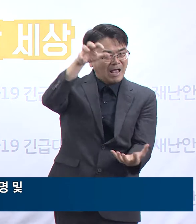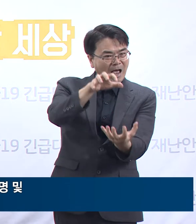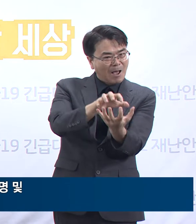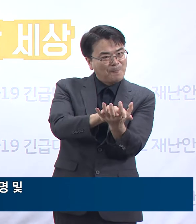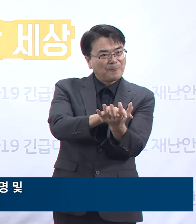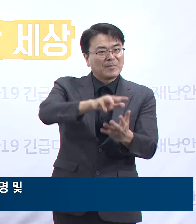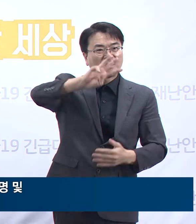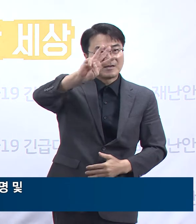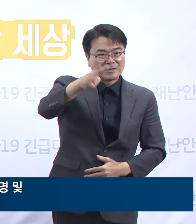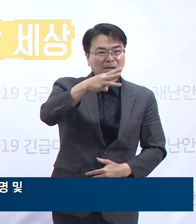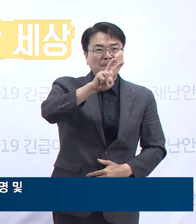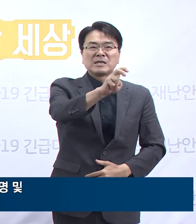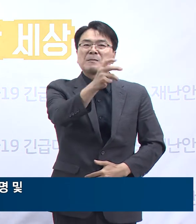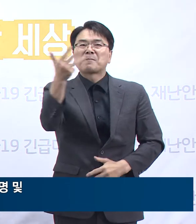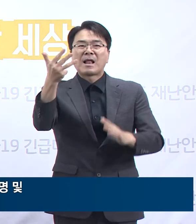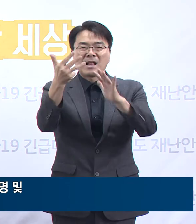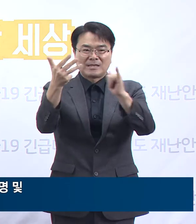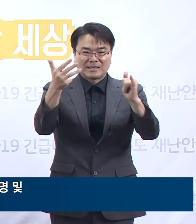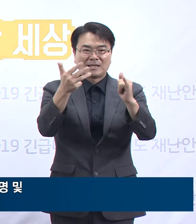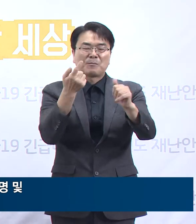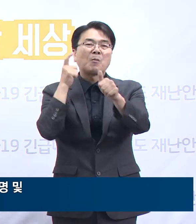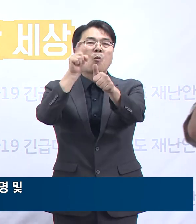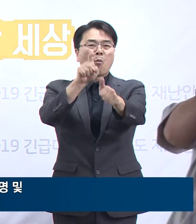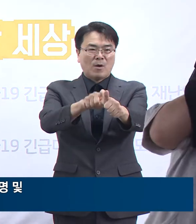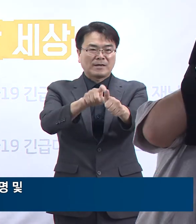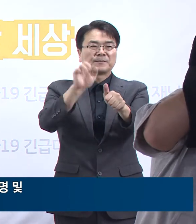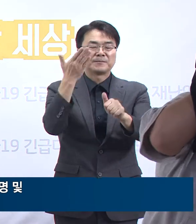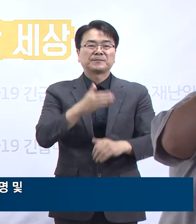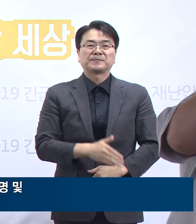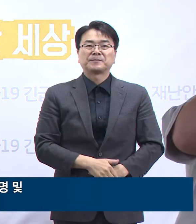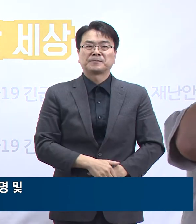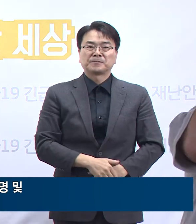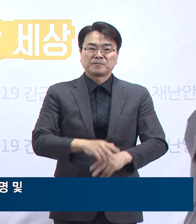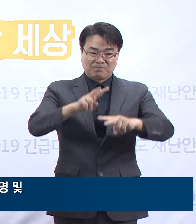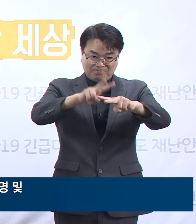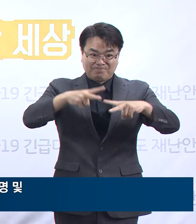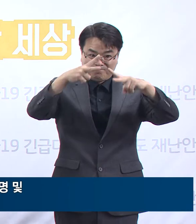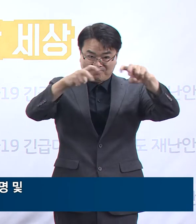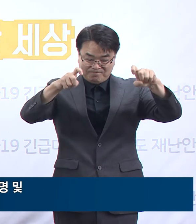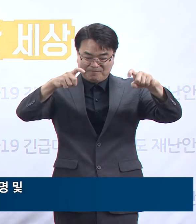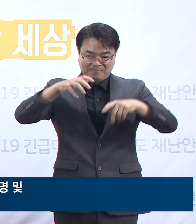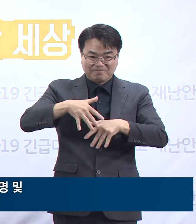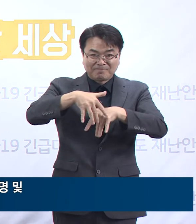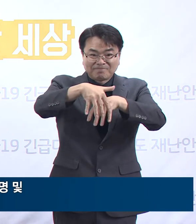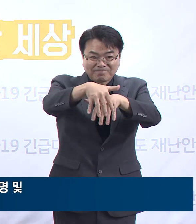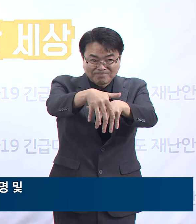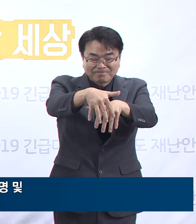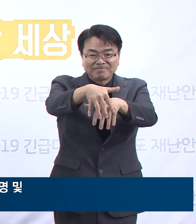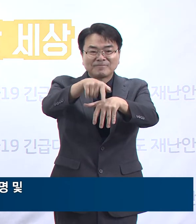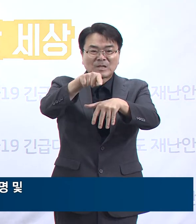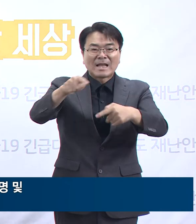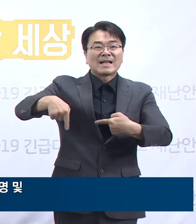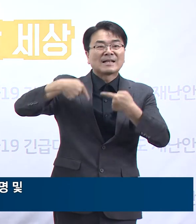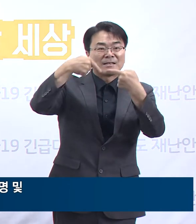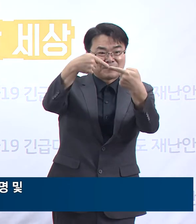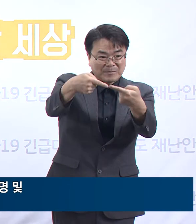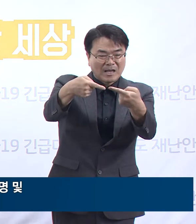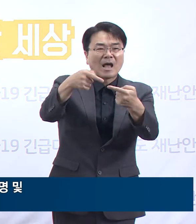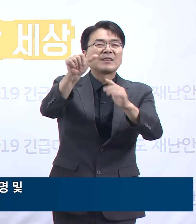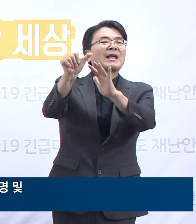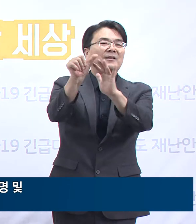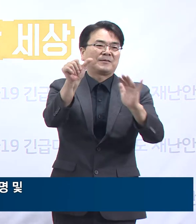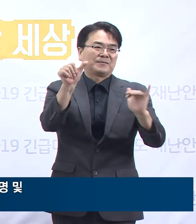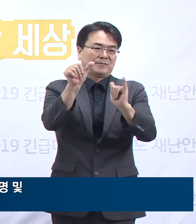328명입니다. 광화문 집회 관련해서는 집회 참석자 5명,